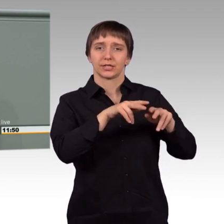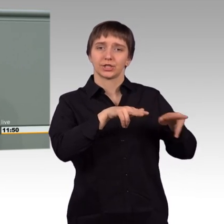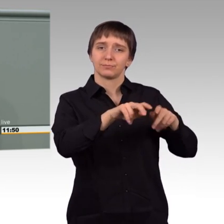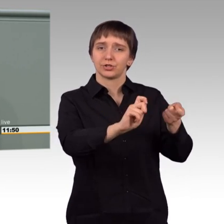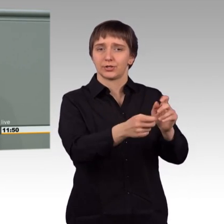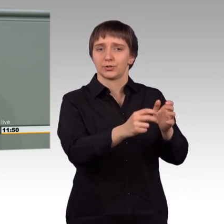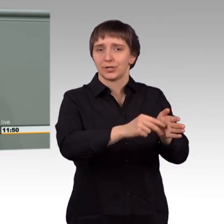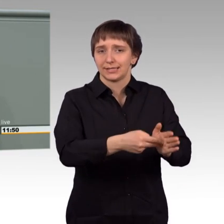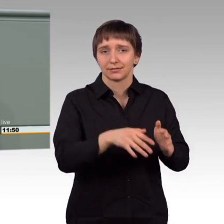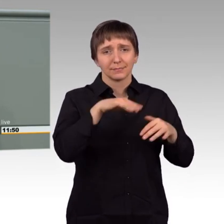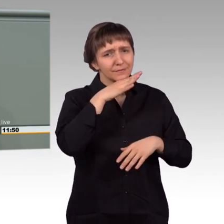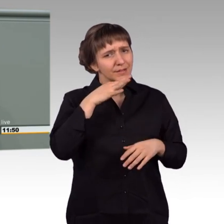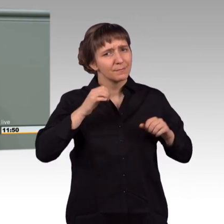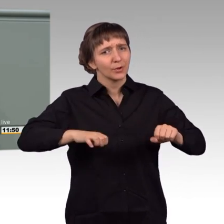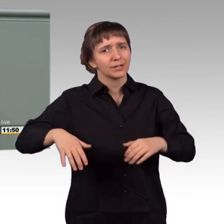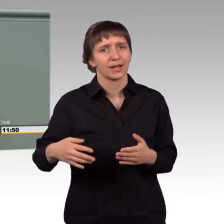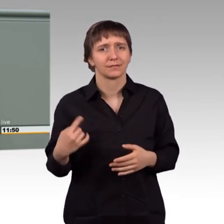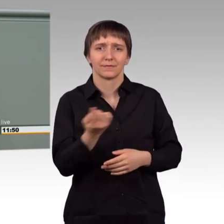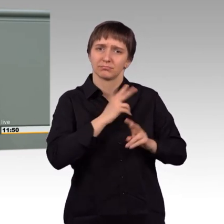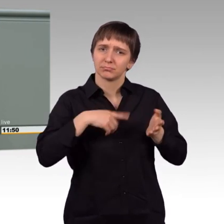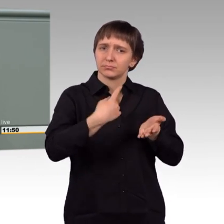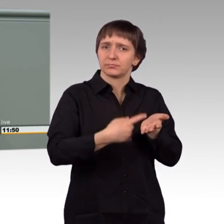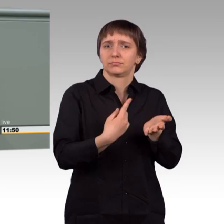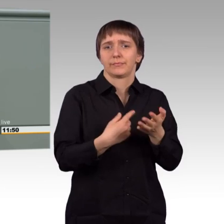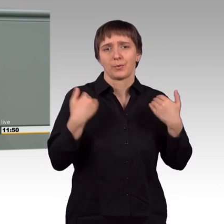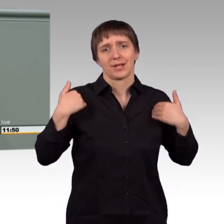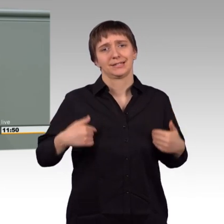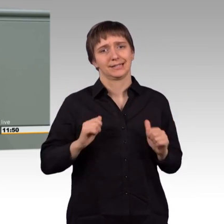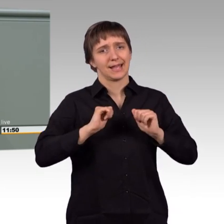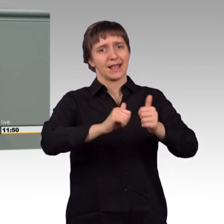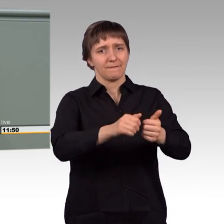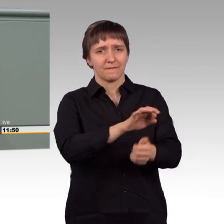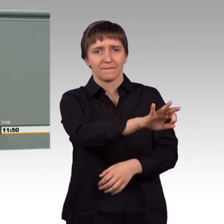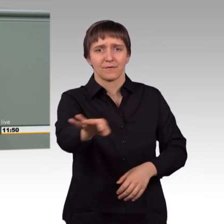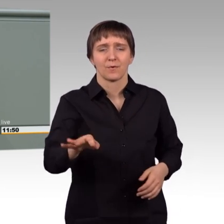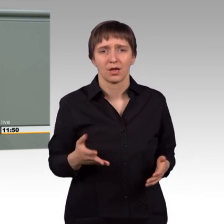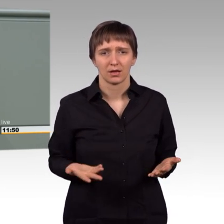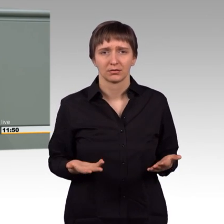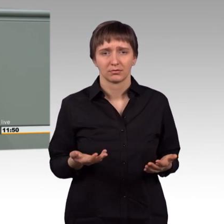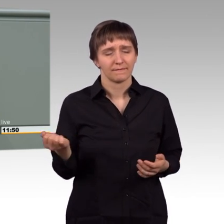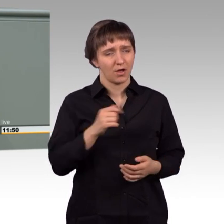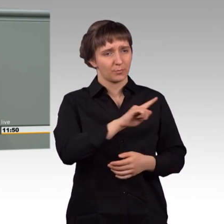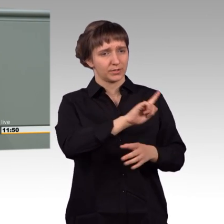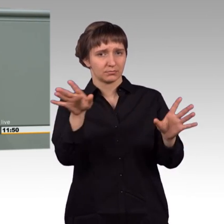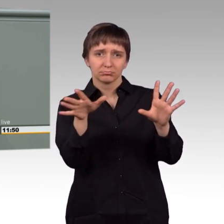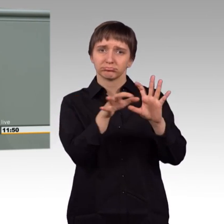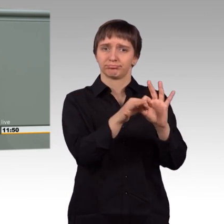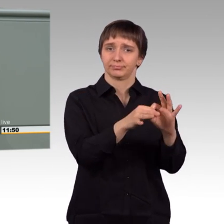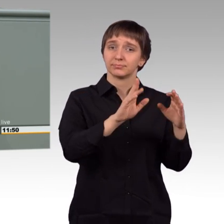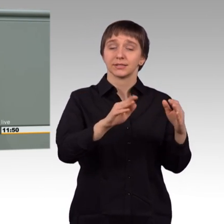wir fordern ja umfassende humanitäre Hilfe für die gesamte Region. Warum verbinden Sie das nicht mit einem Angebot und fordern endlich ein